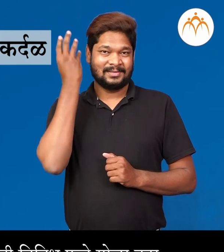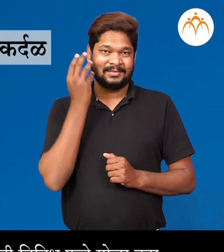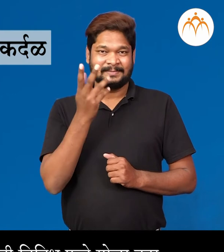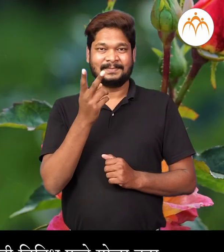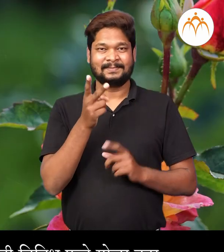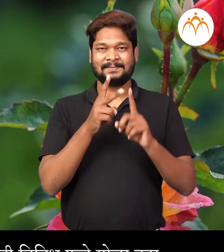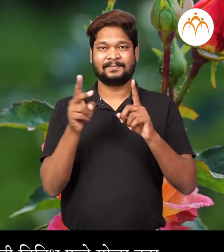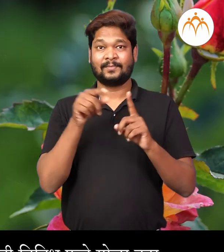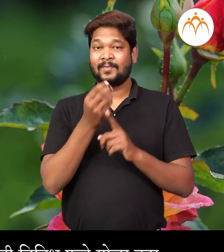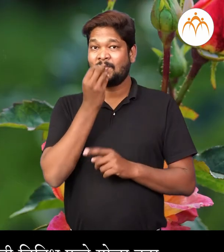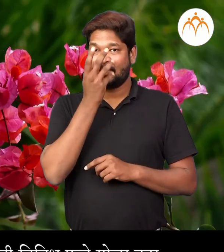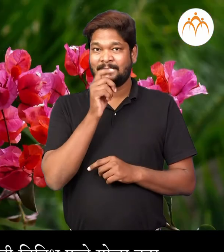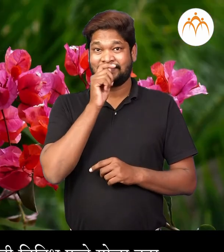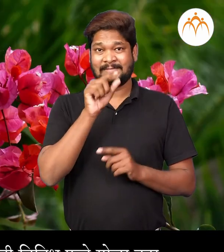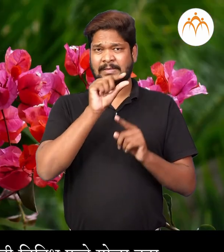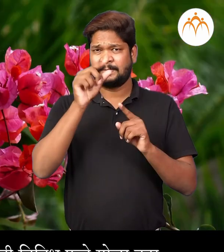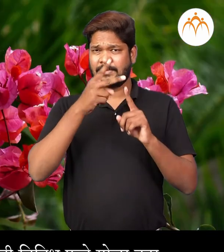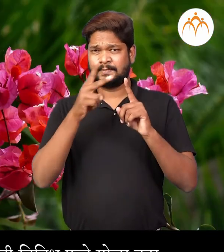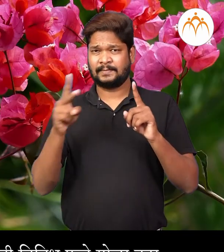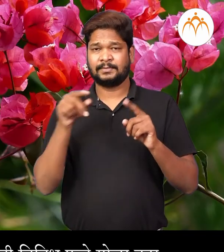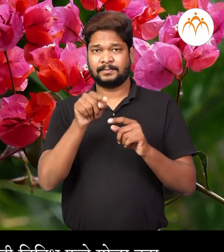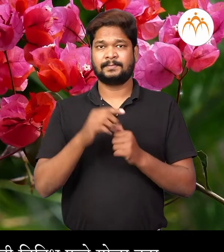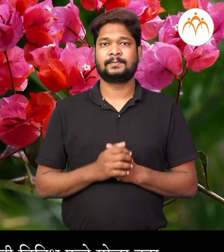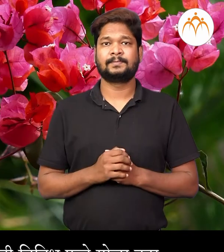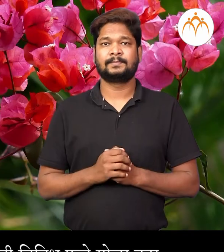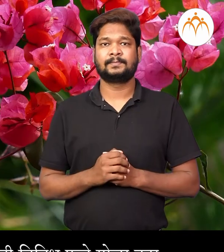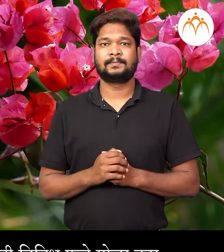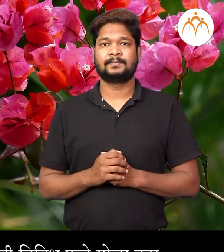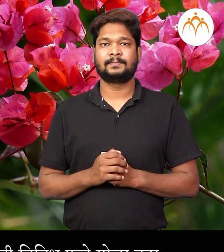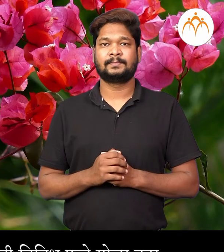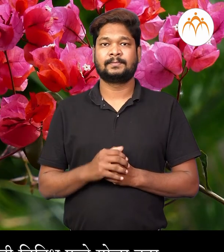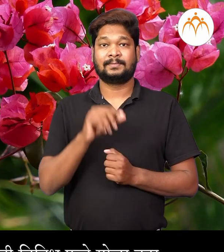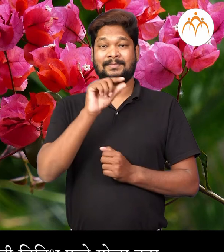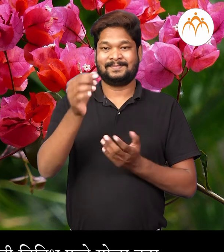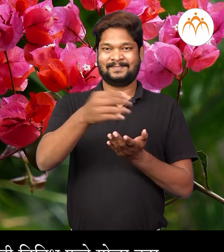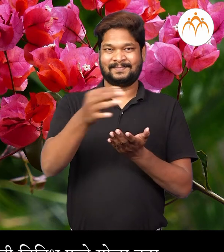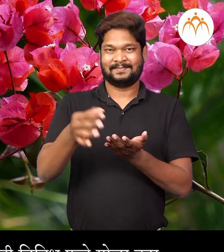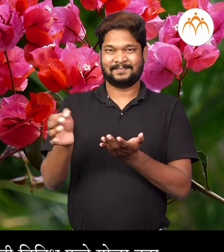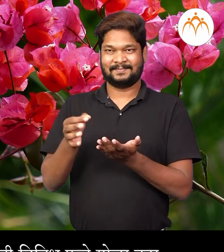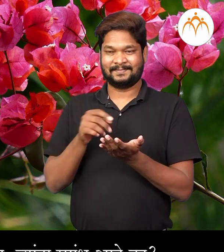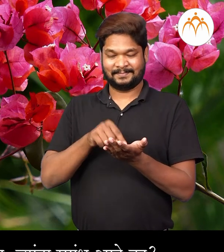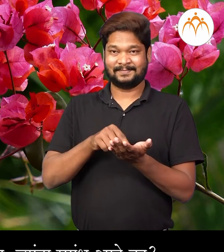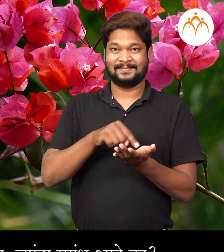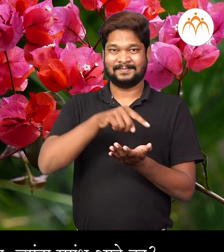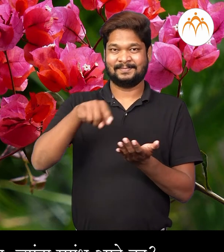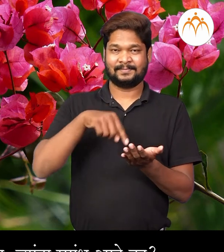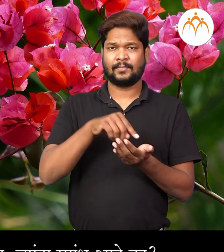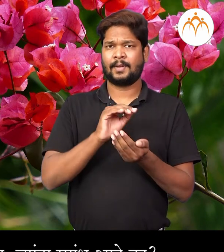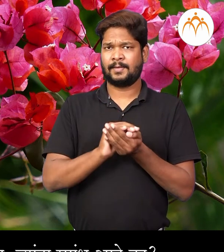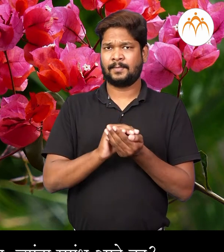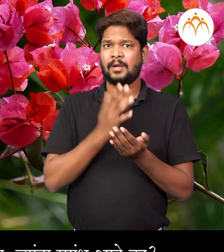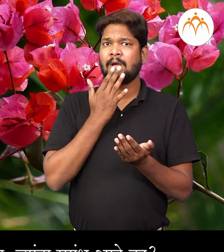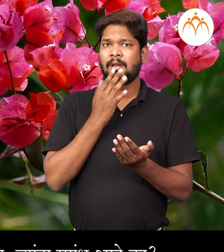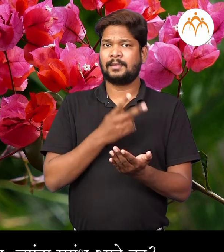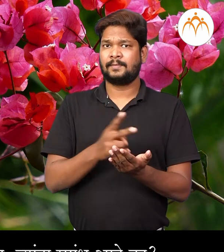करदल, गुलाब, भोगनवेल इत्यादी विविद फुले गुडा करा तेन्चा रंगान